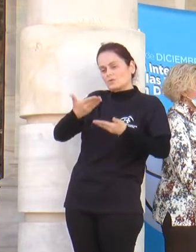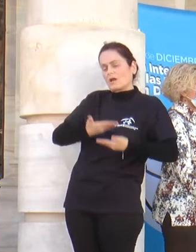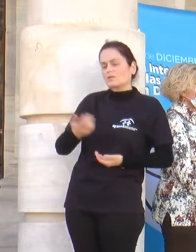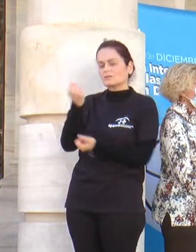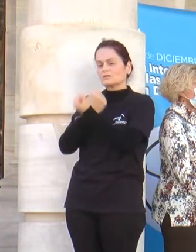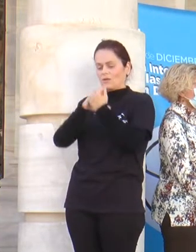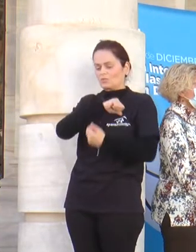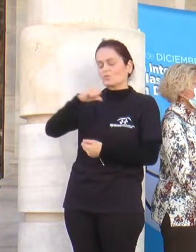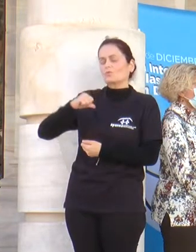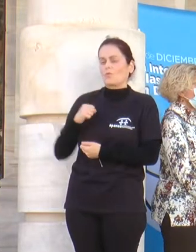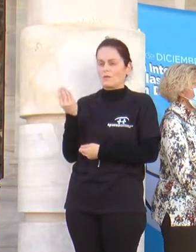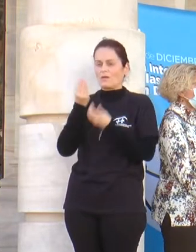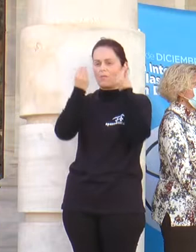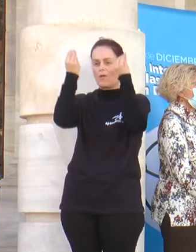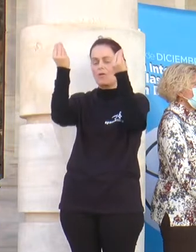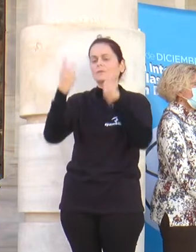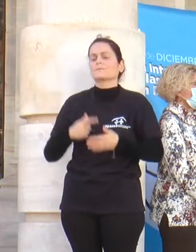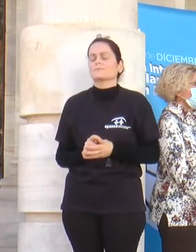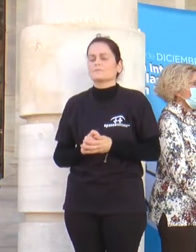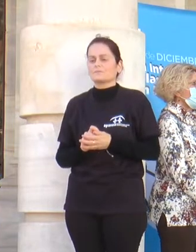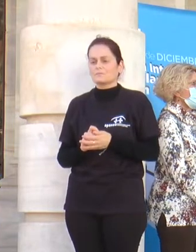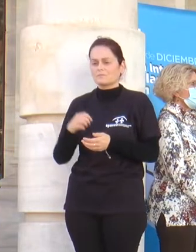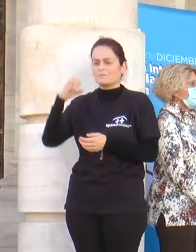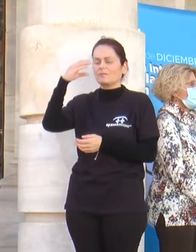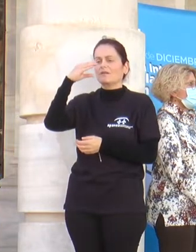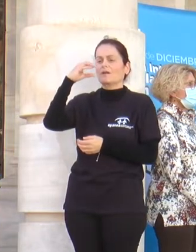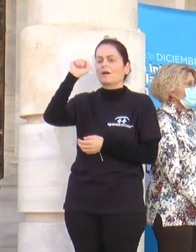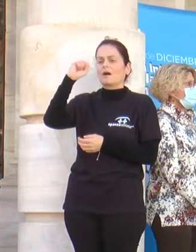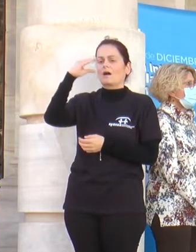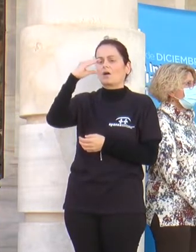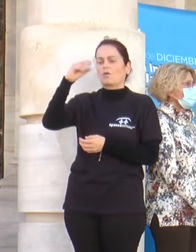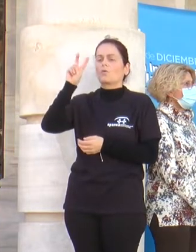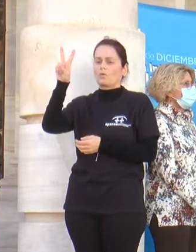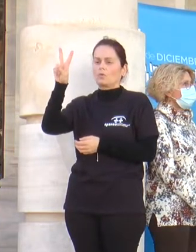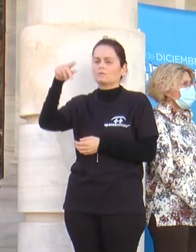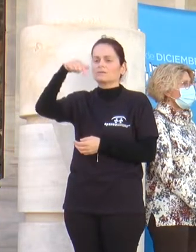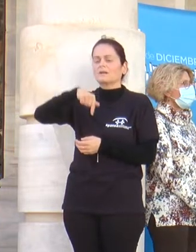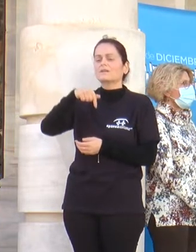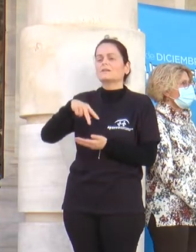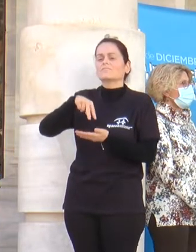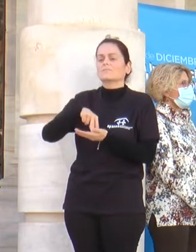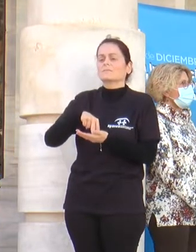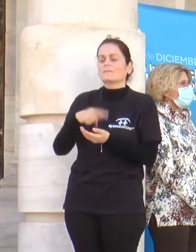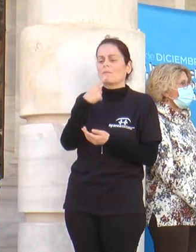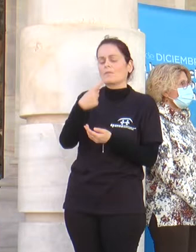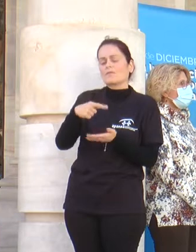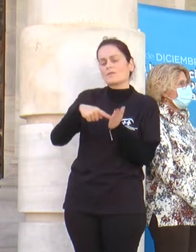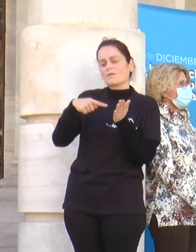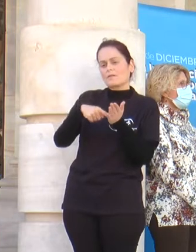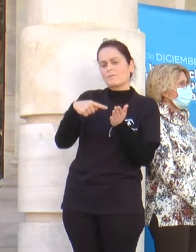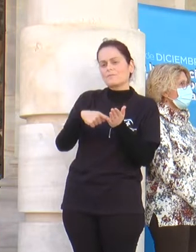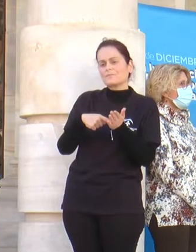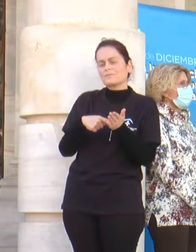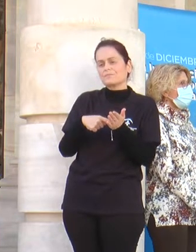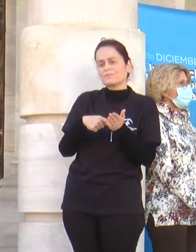autonomía personal. Aportación de ACU. Desde ACU Cartagena queremos hacer hincapié una